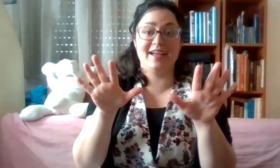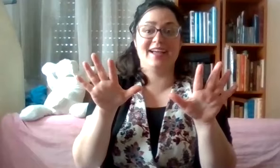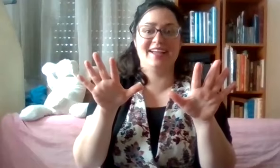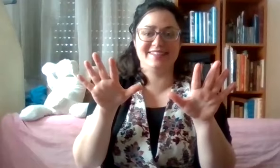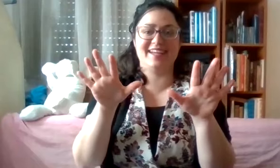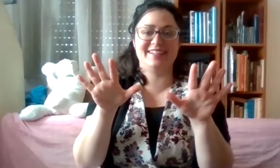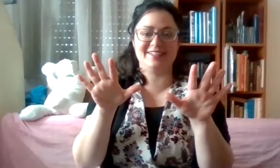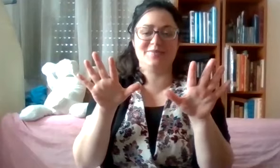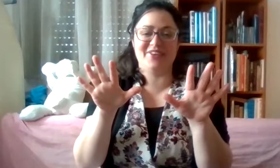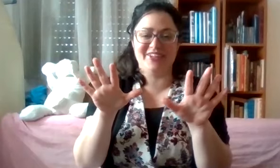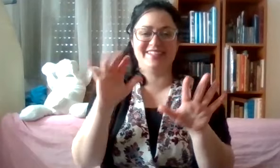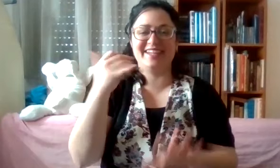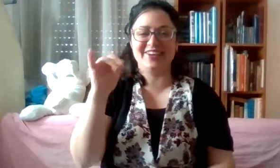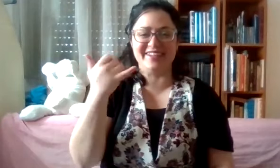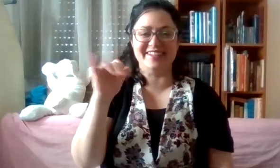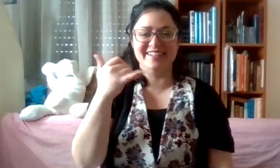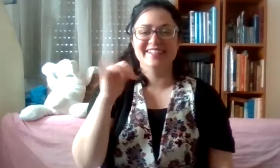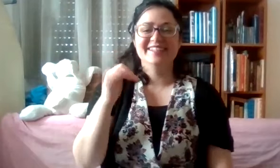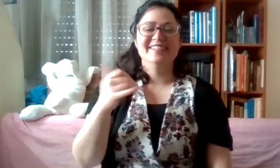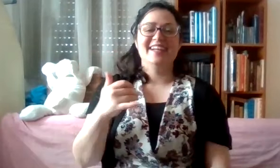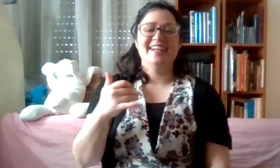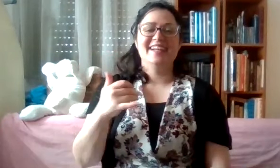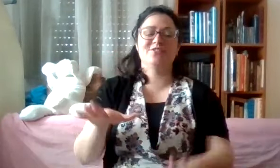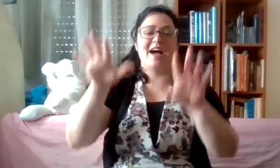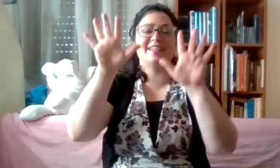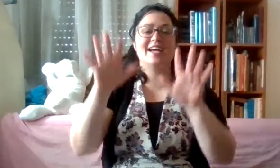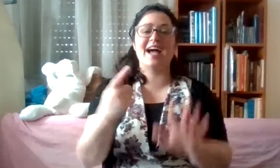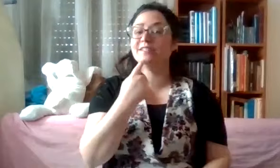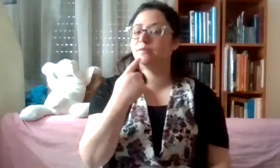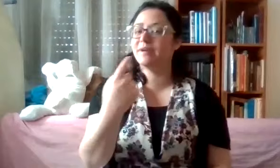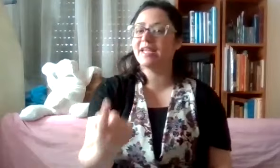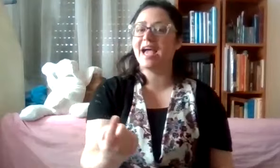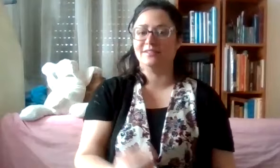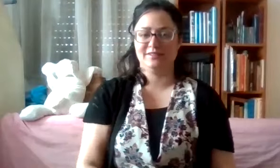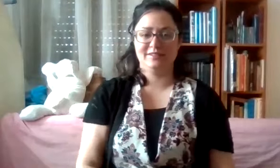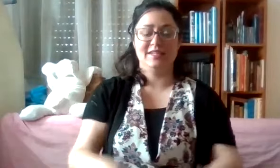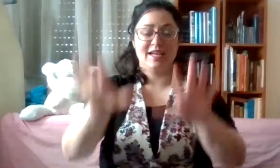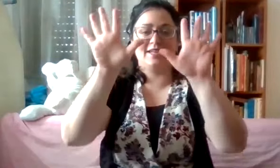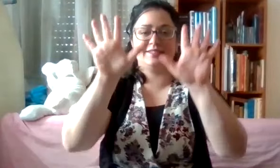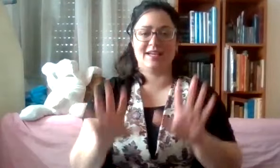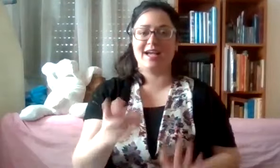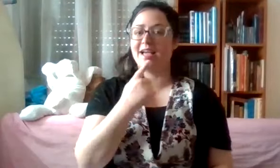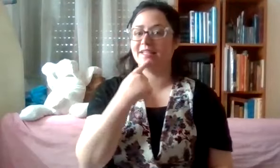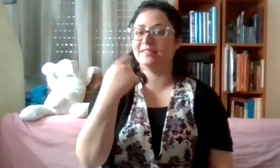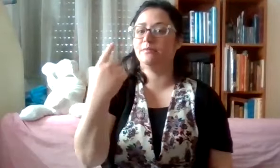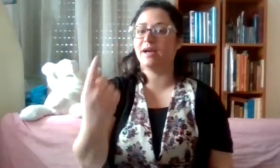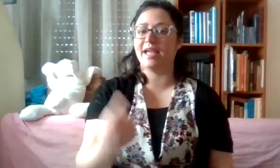עשרת הדיברות. נכון. יש לנו עשרה דיבריה. עשרה דיבריה.